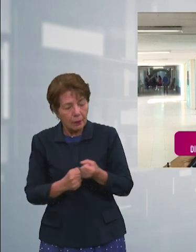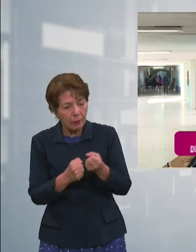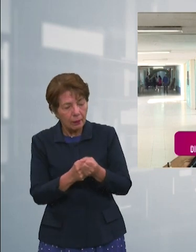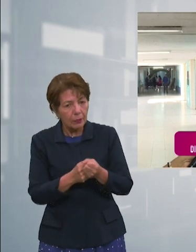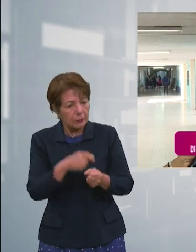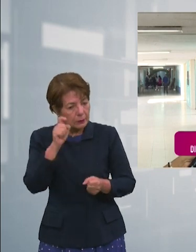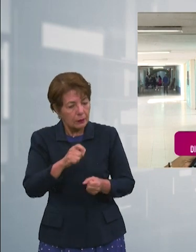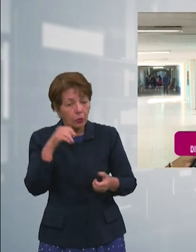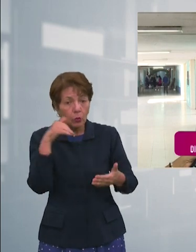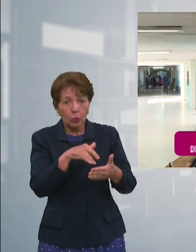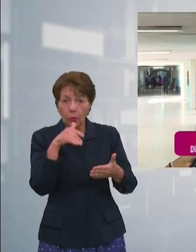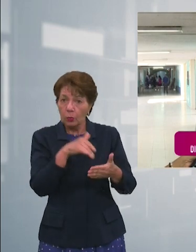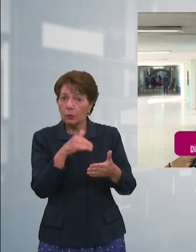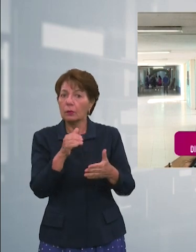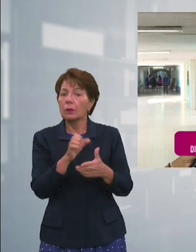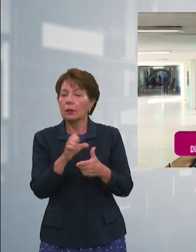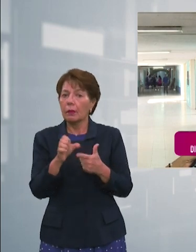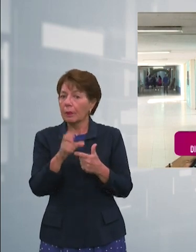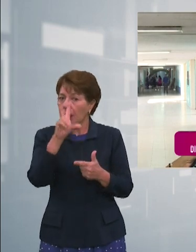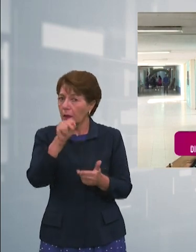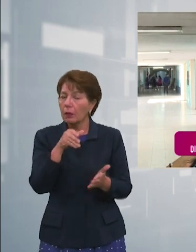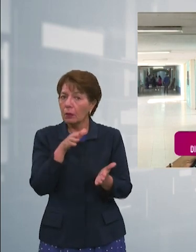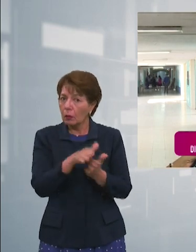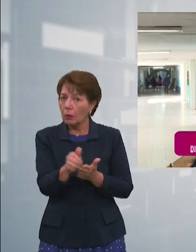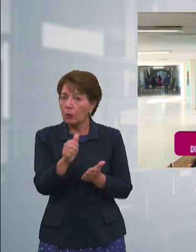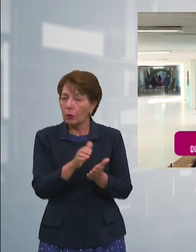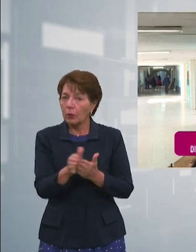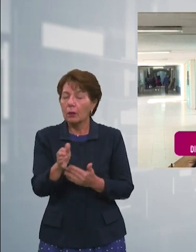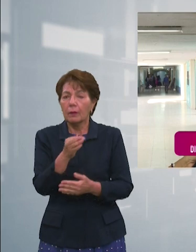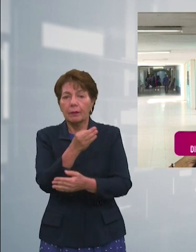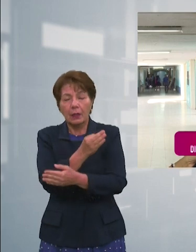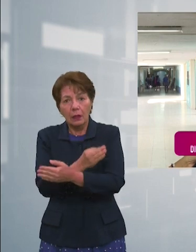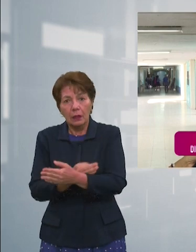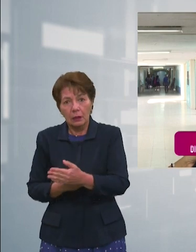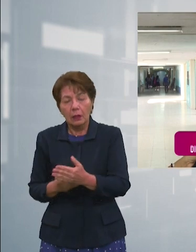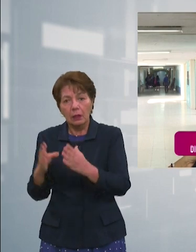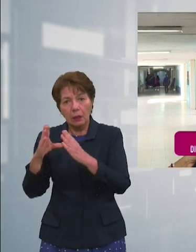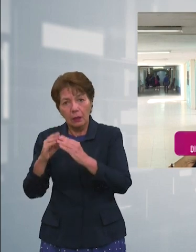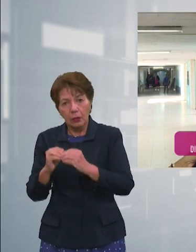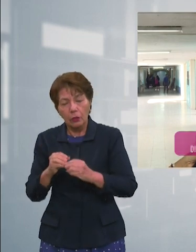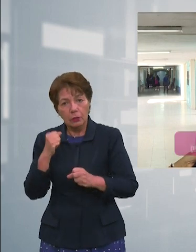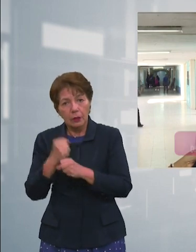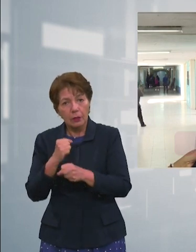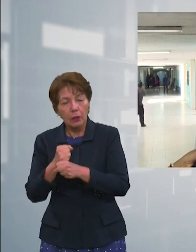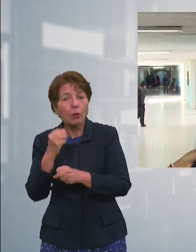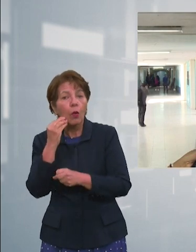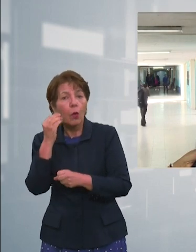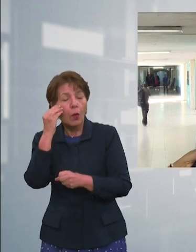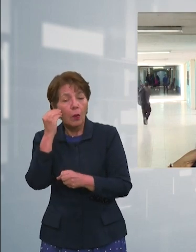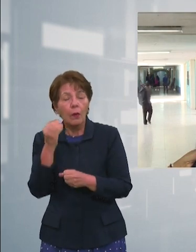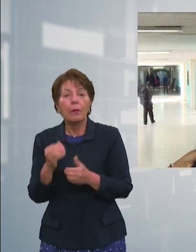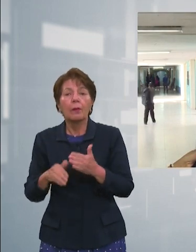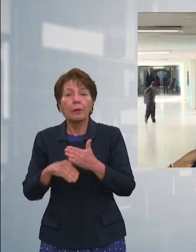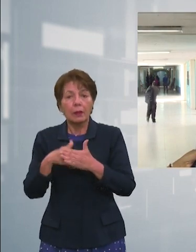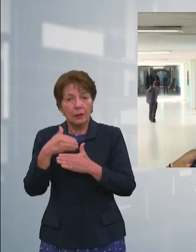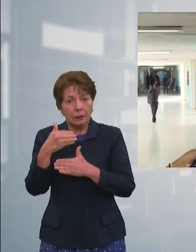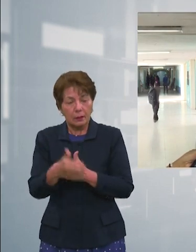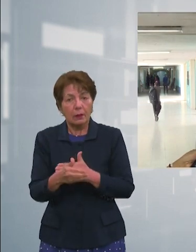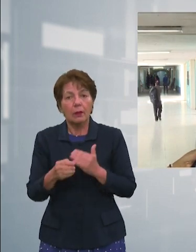padre, estar pendiente al regreso de sus hijos y que en la tarde y noche haga sus tareas para que el siguiente día no tenga problemas en